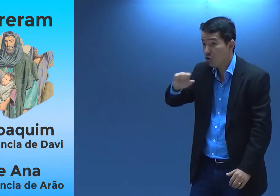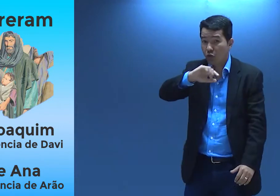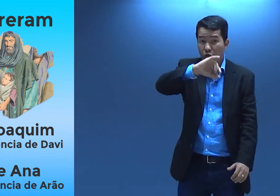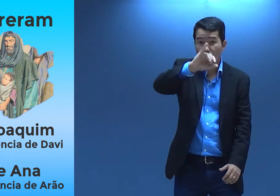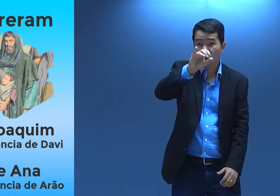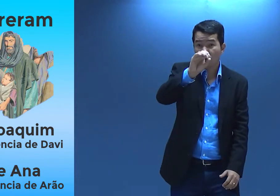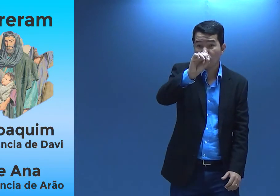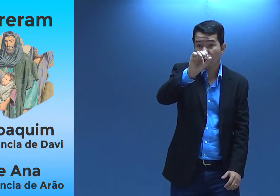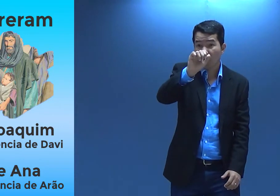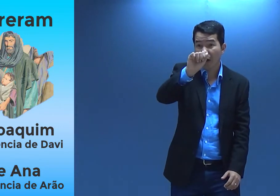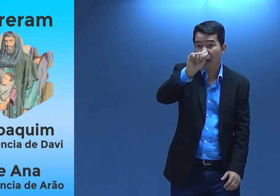do pai.